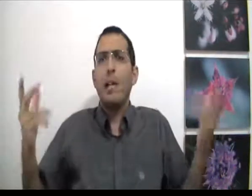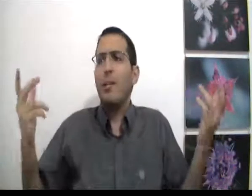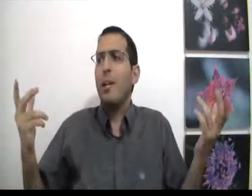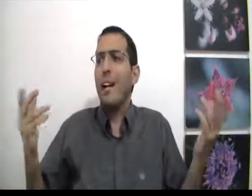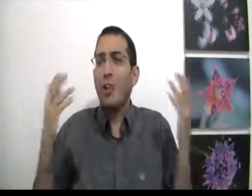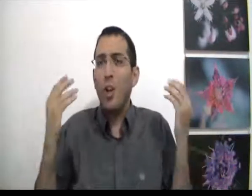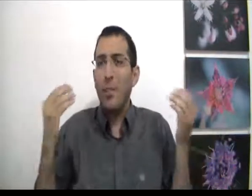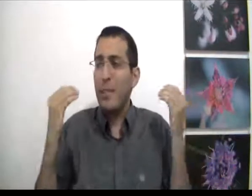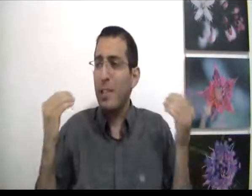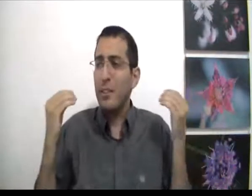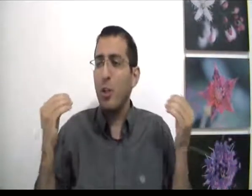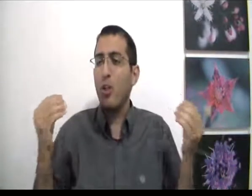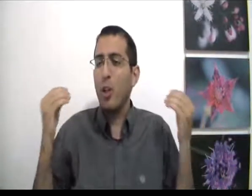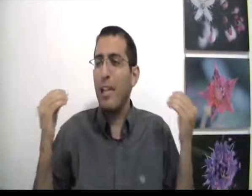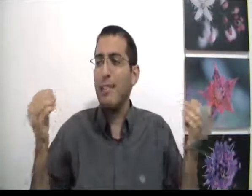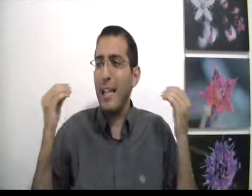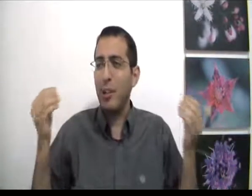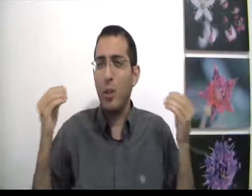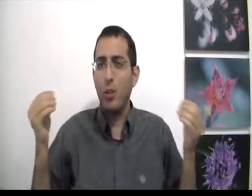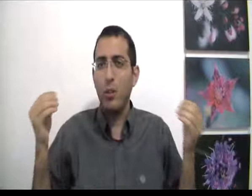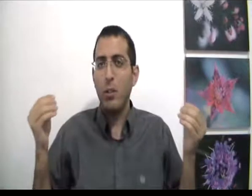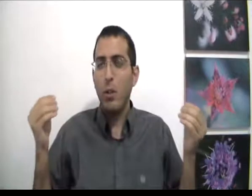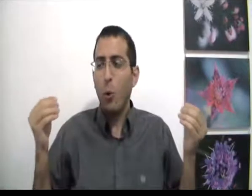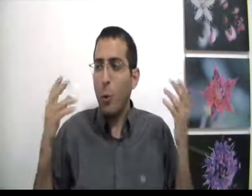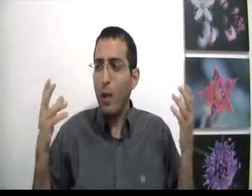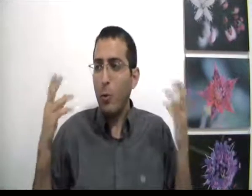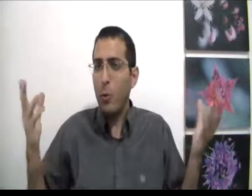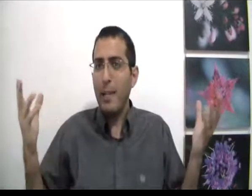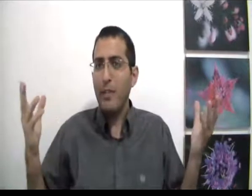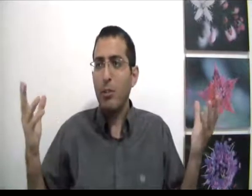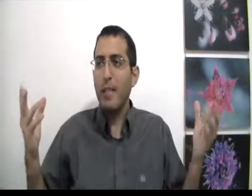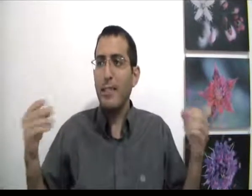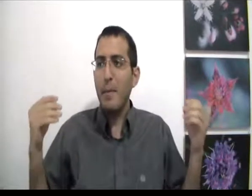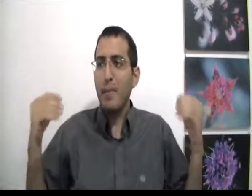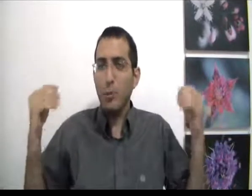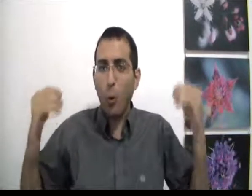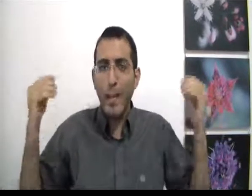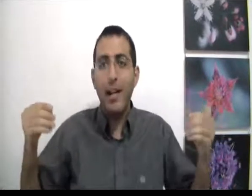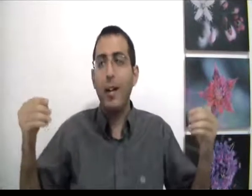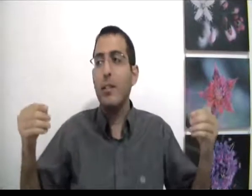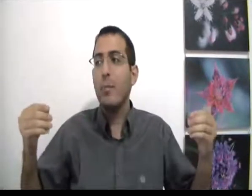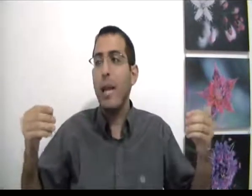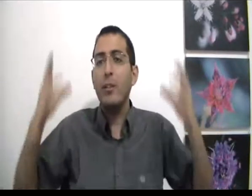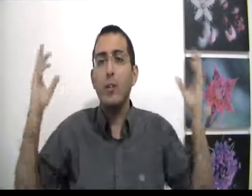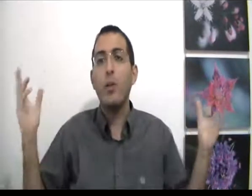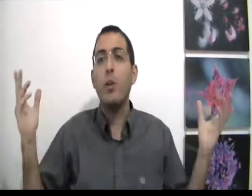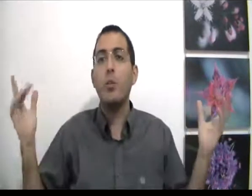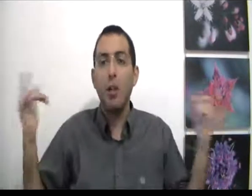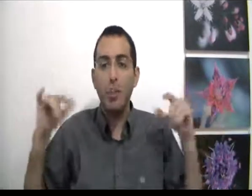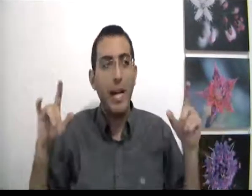אולי אתה... הרי כל הבנם צריך לזכור כל השכל שלו הוא מוגבל זאת אומרת גם אם אתה תוכיח אין סוף הוכחות לא 100